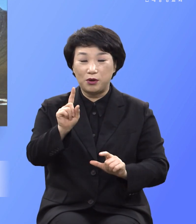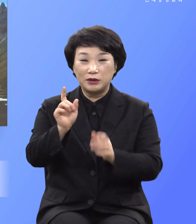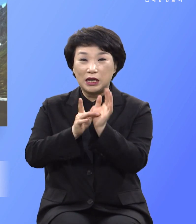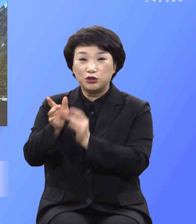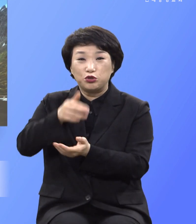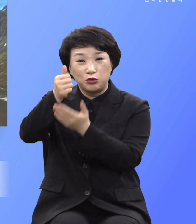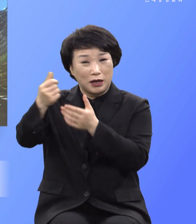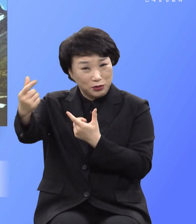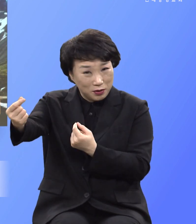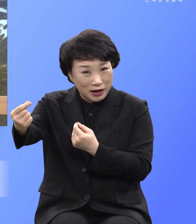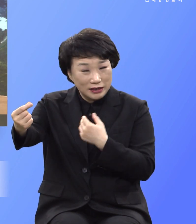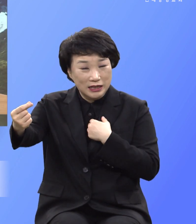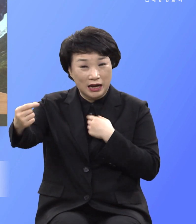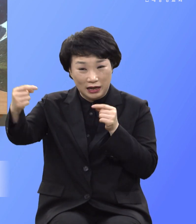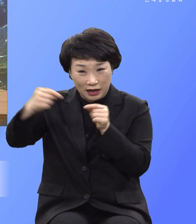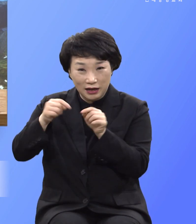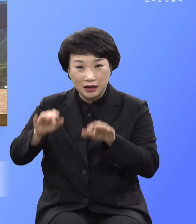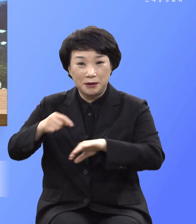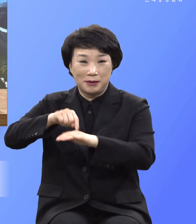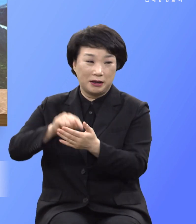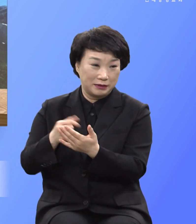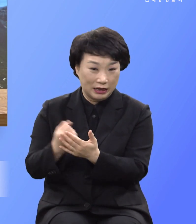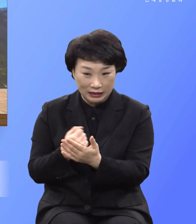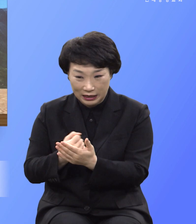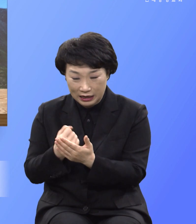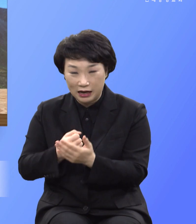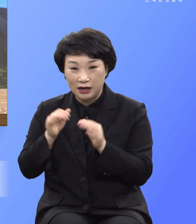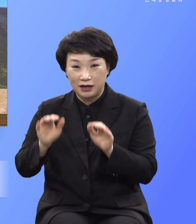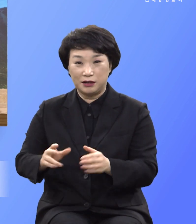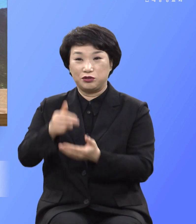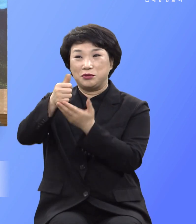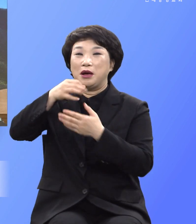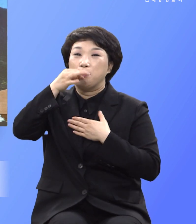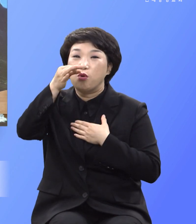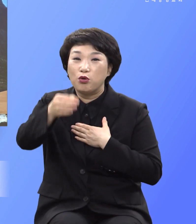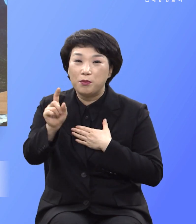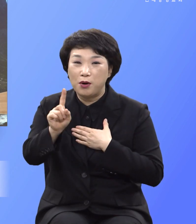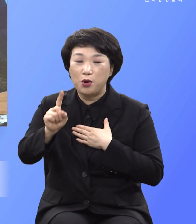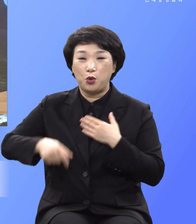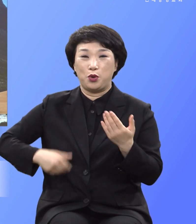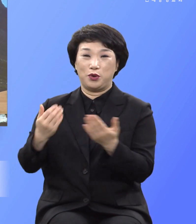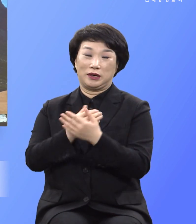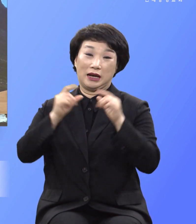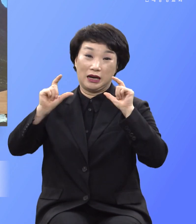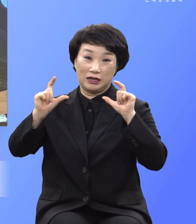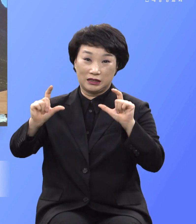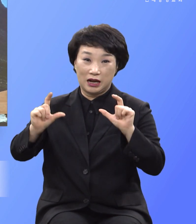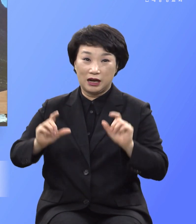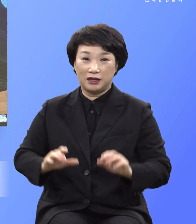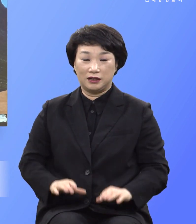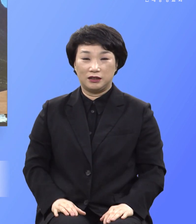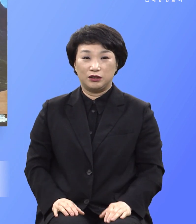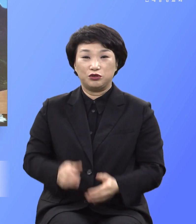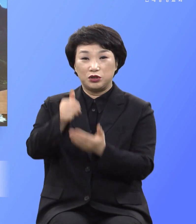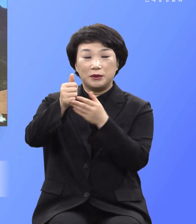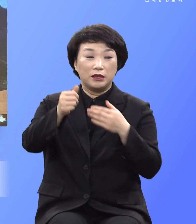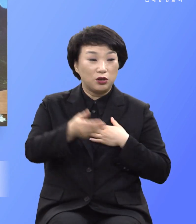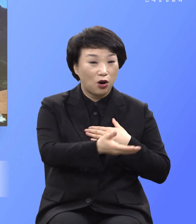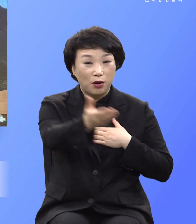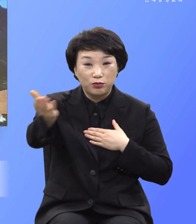똑같이 애타게 주님의 목소리 회개하라 주님이 노후에서 피 흘려